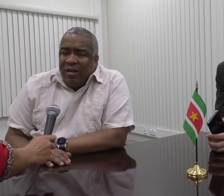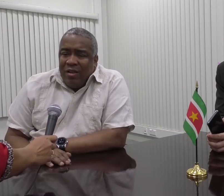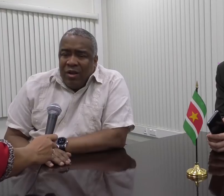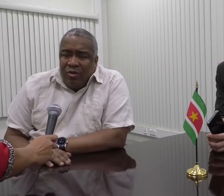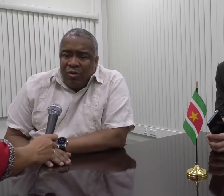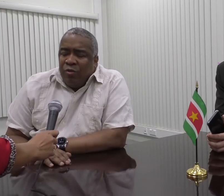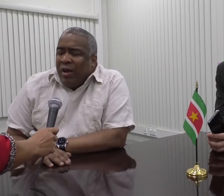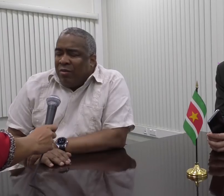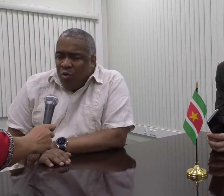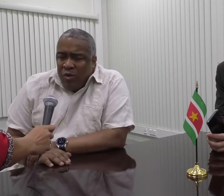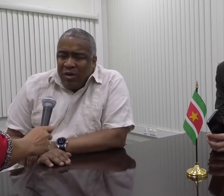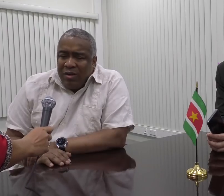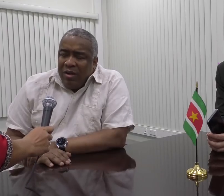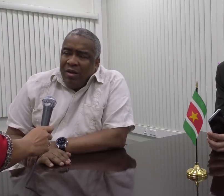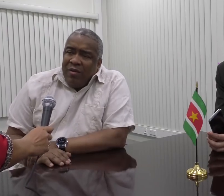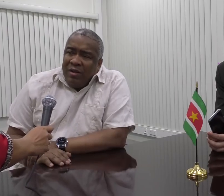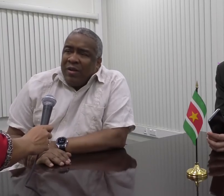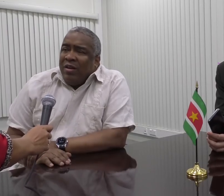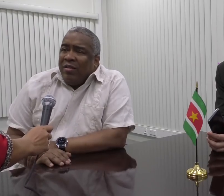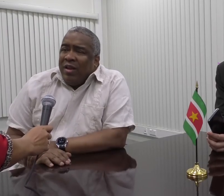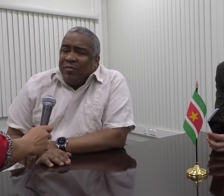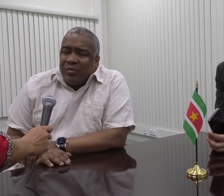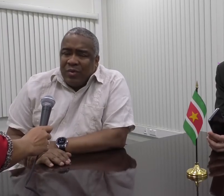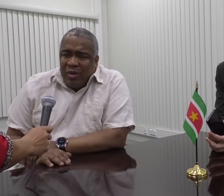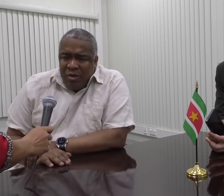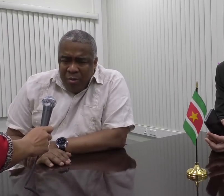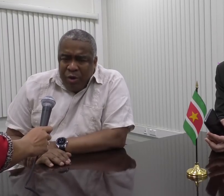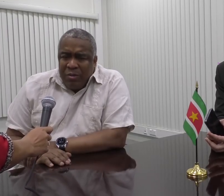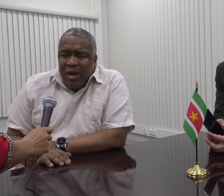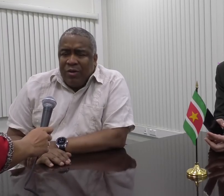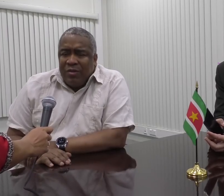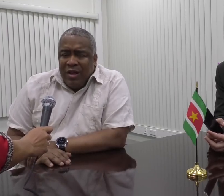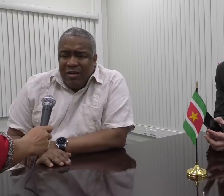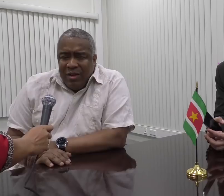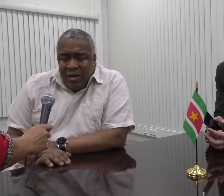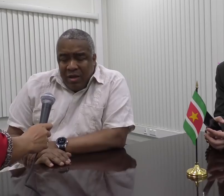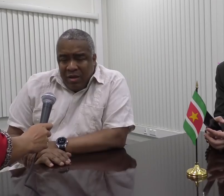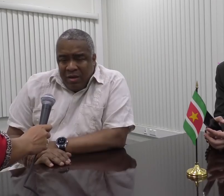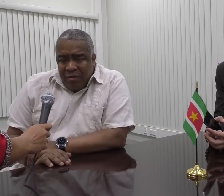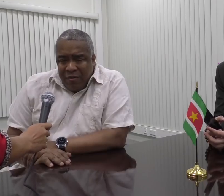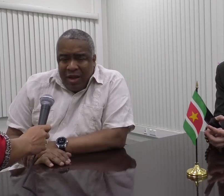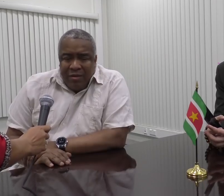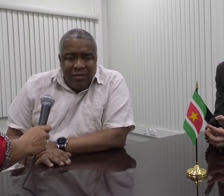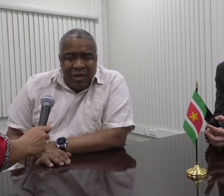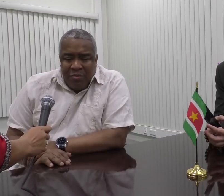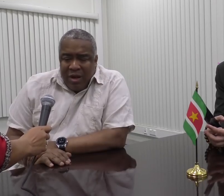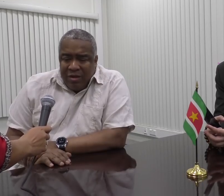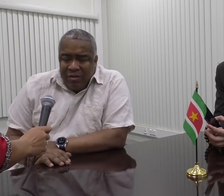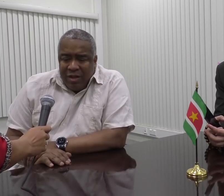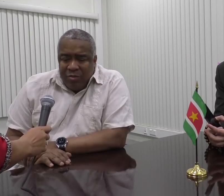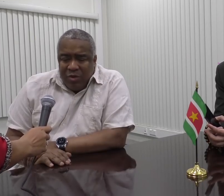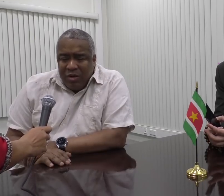veiligstellen door zoveel als mogelijk van die faciliteit gebruik te maken. Dus één, via de